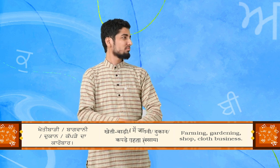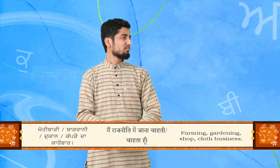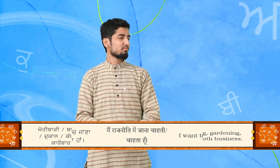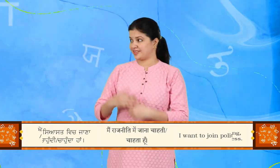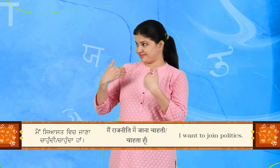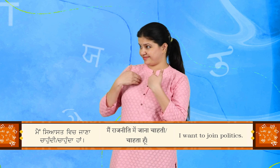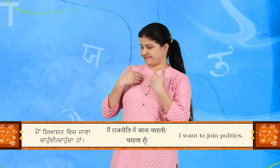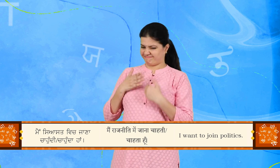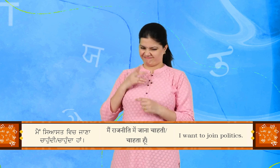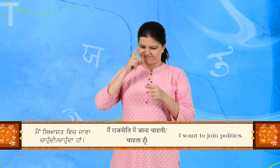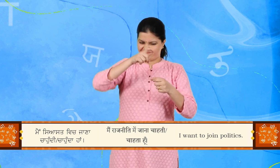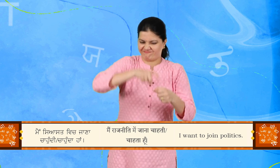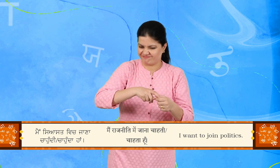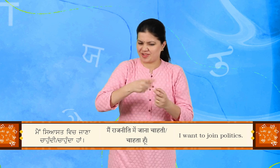मैं सियासत फिज जाना चौन दी हा?